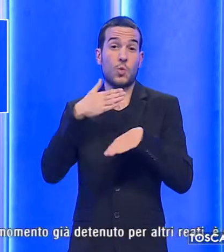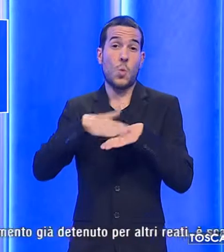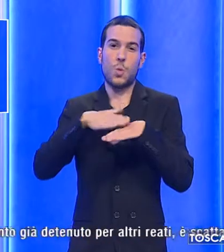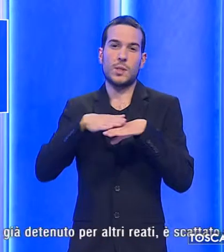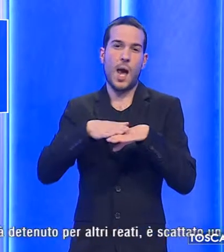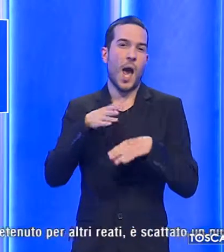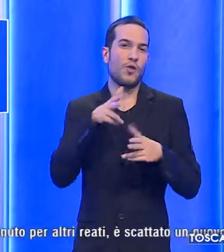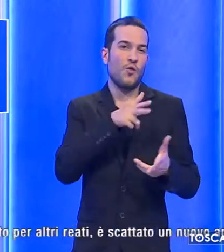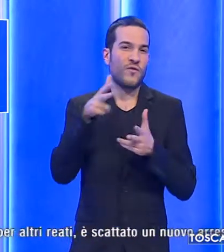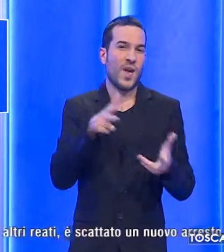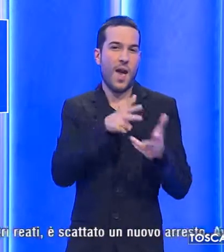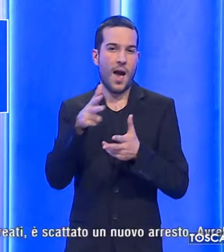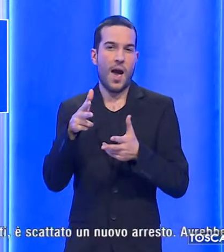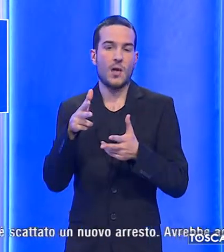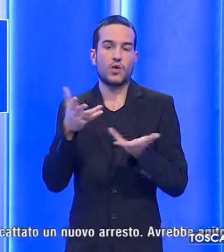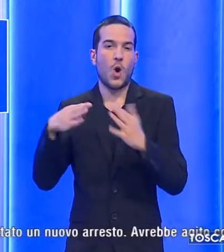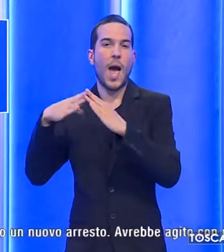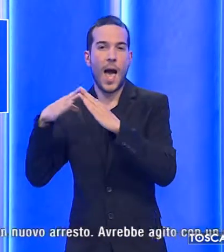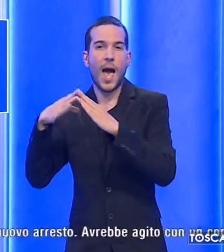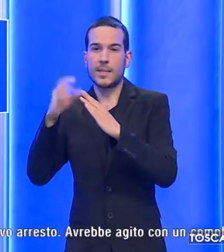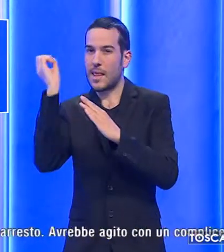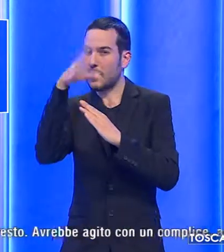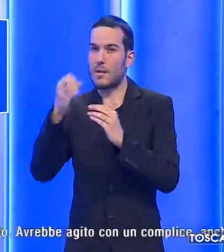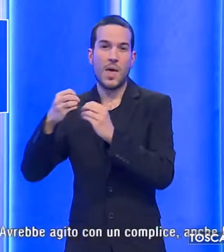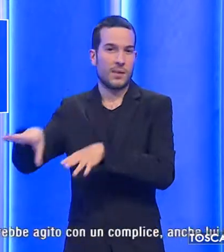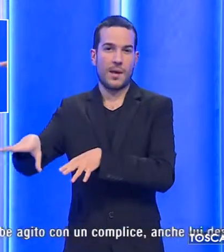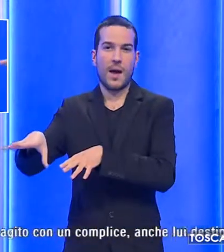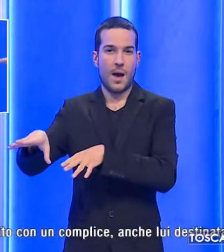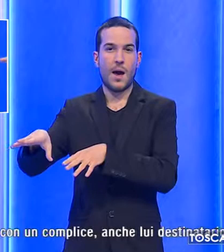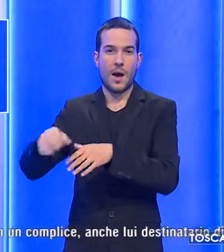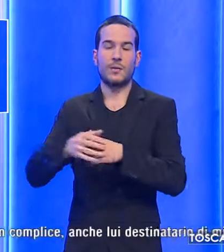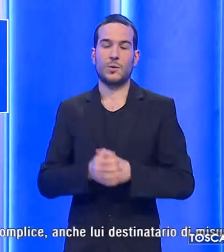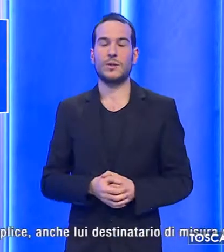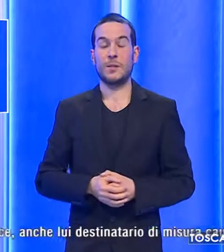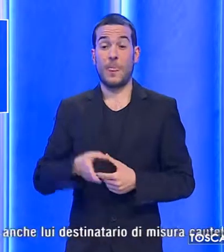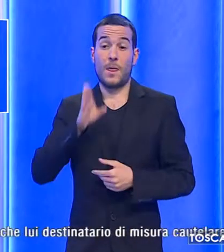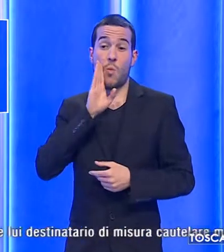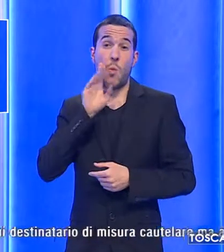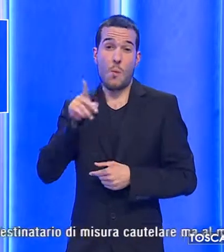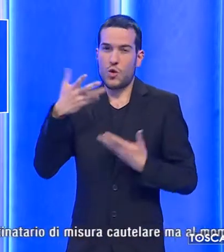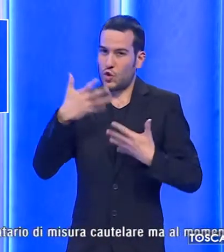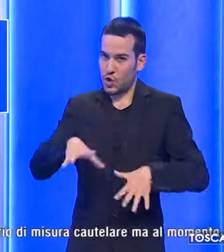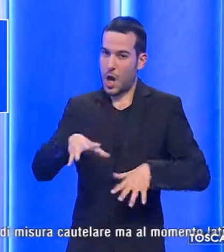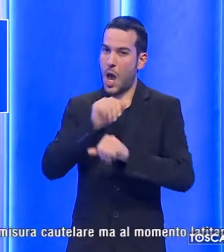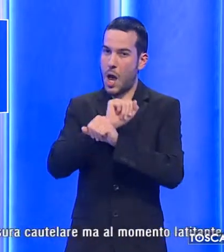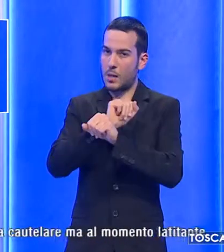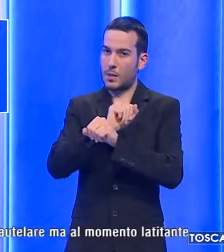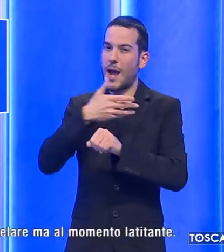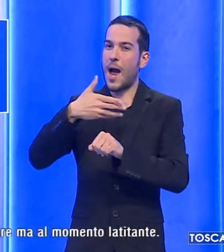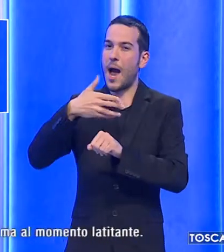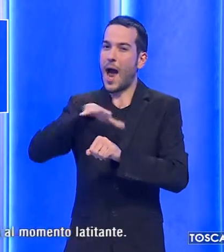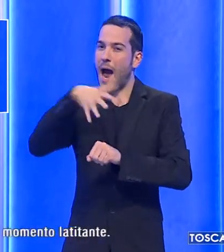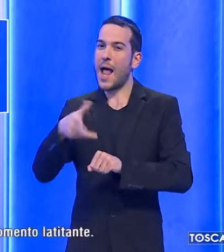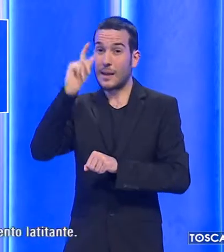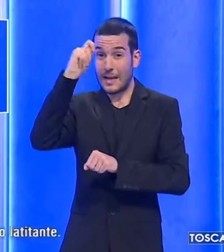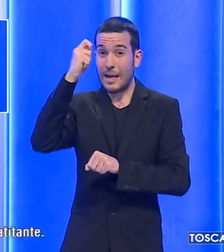dimenticato nell'abitazione. Così per lo straniero, al momento già detenuto per altri reati, scattato